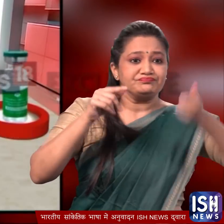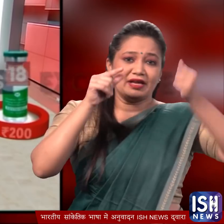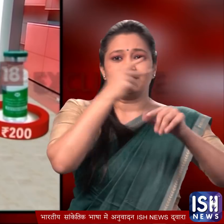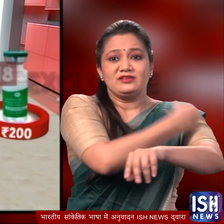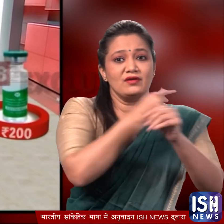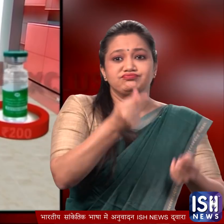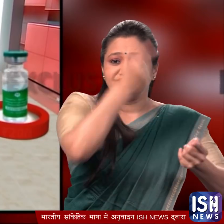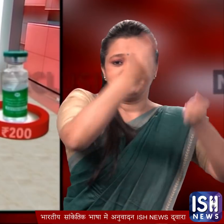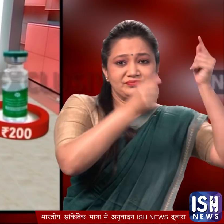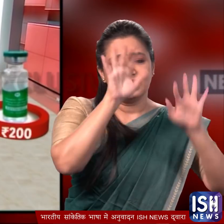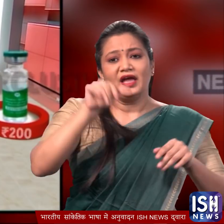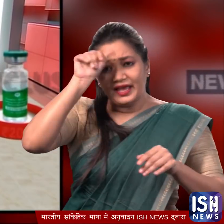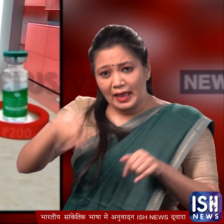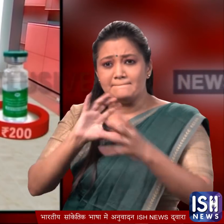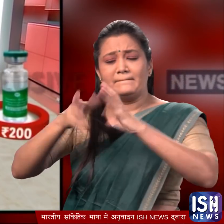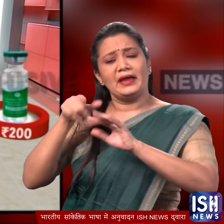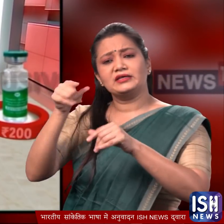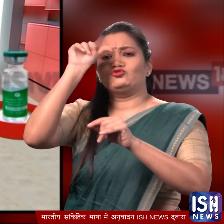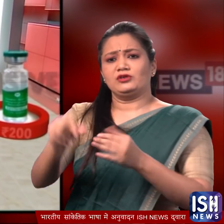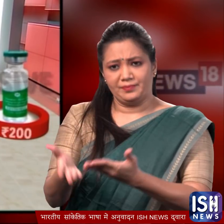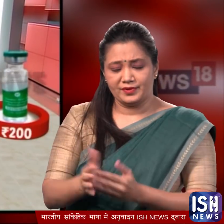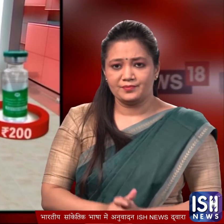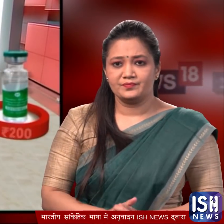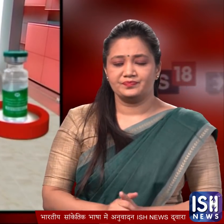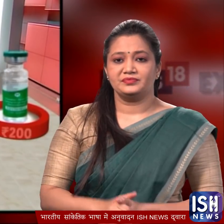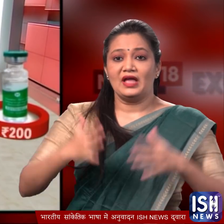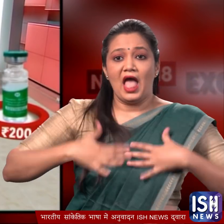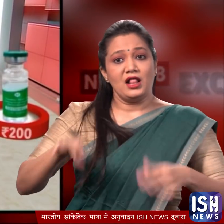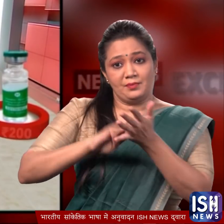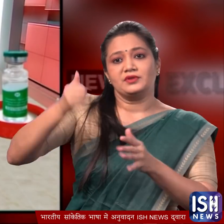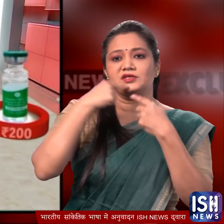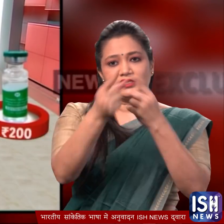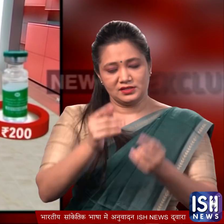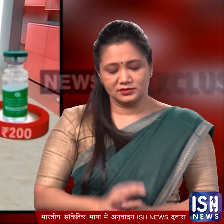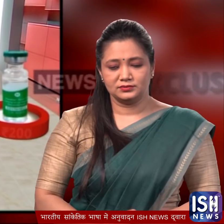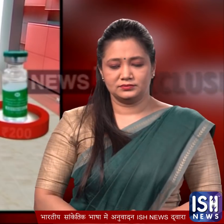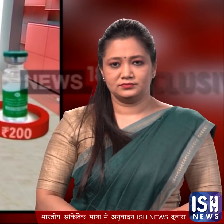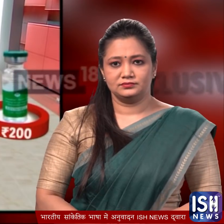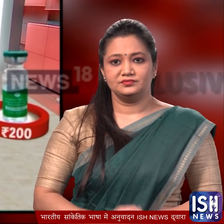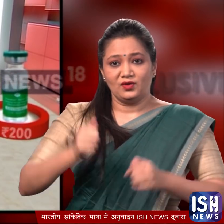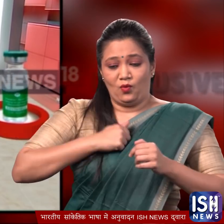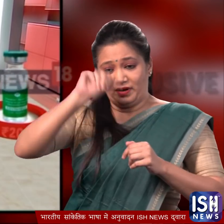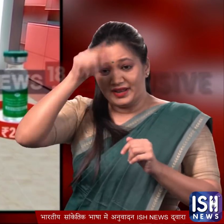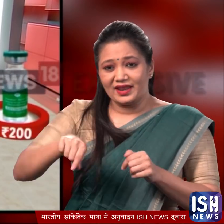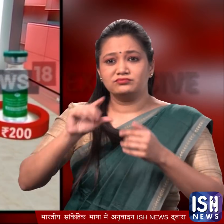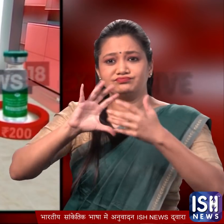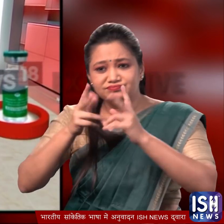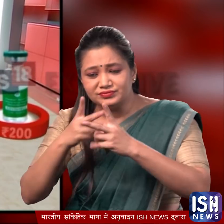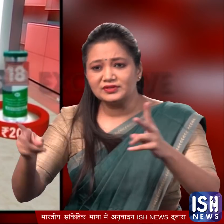मुकाबले देश में मनी वैक्सीन बेहत सस्ती है जिसका दावा केंद्रिय स्वास्त मंत्रा लेने किया इतना है नहीं सुधेशी वैक्सीन का